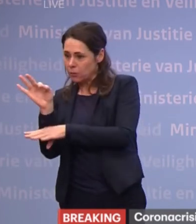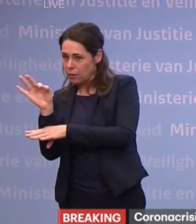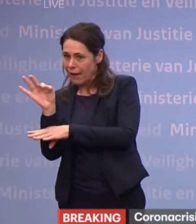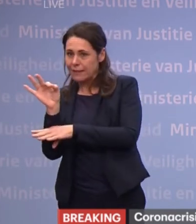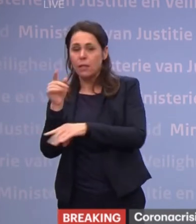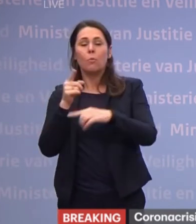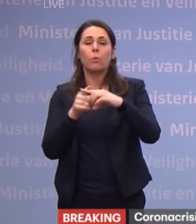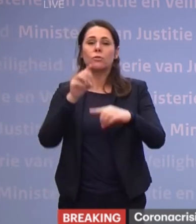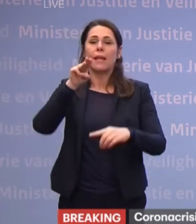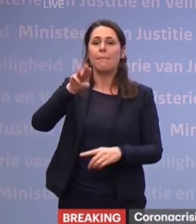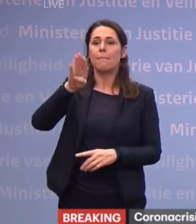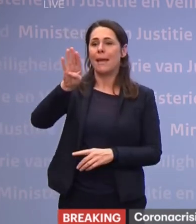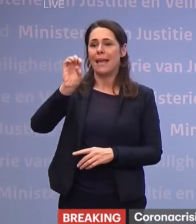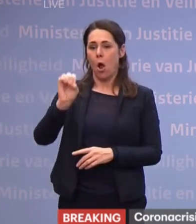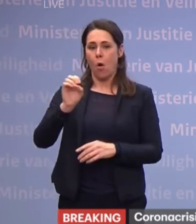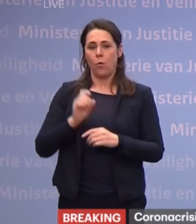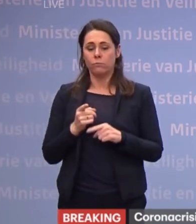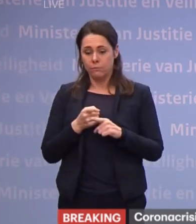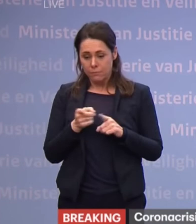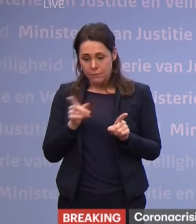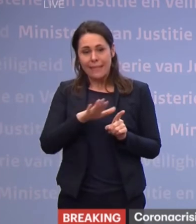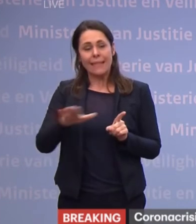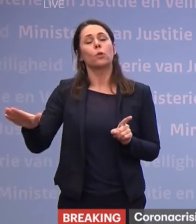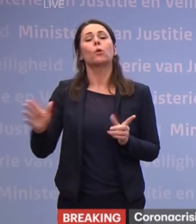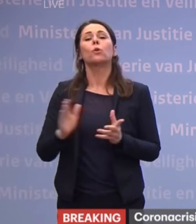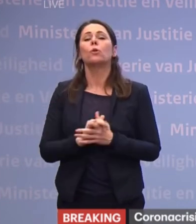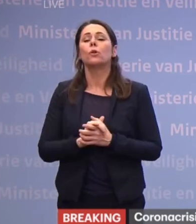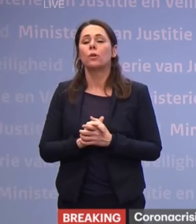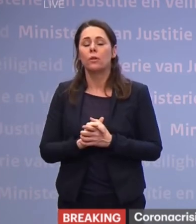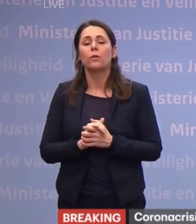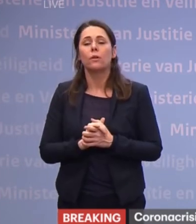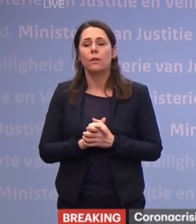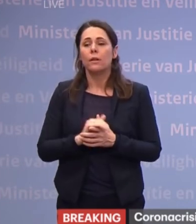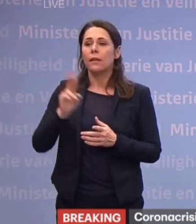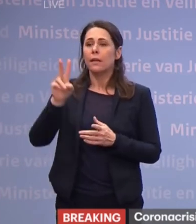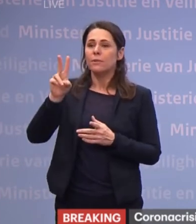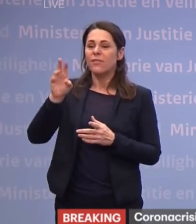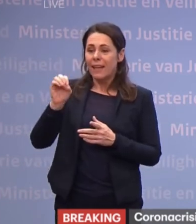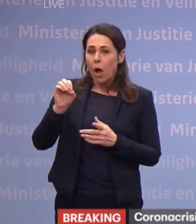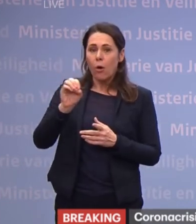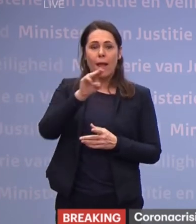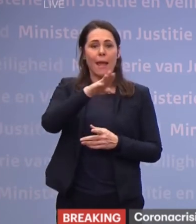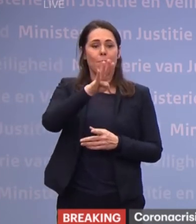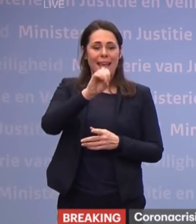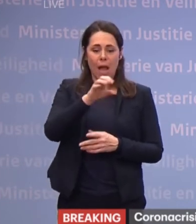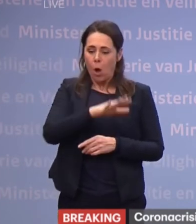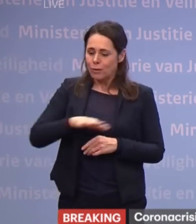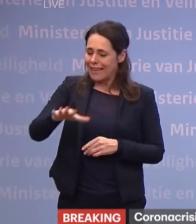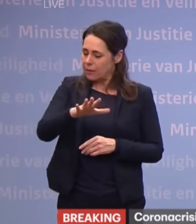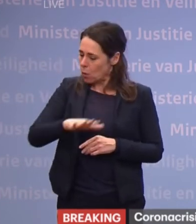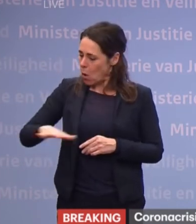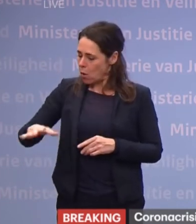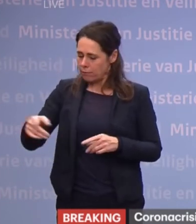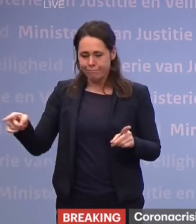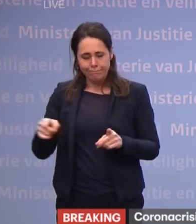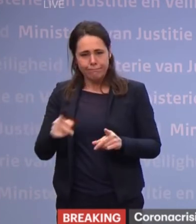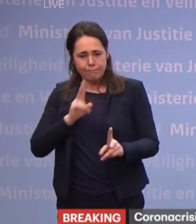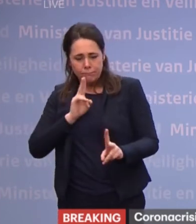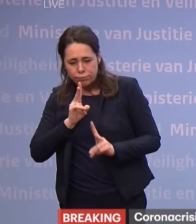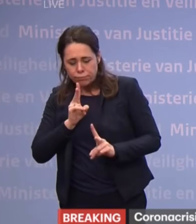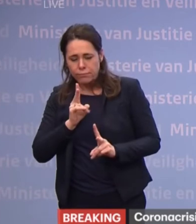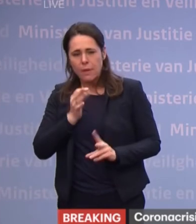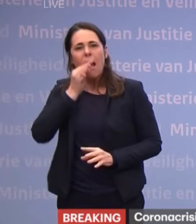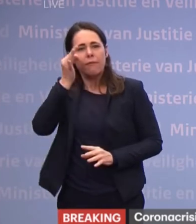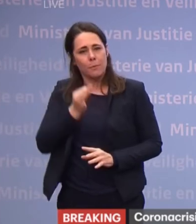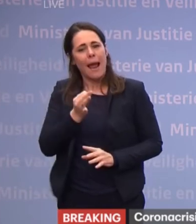mbo. Zij zullen, dat hebben we afgesproken met de VO en met de mbo sector, in de komende week daar nadere